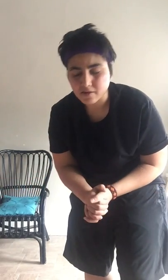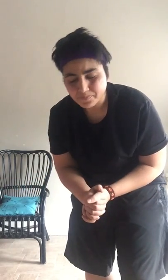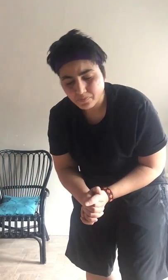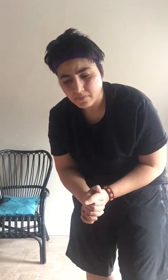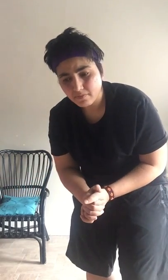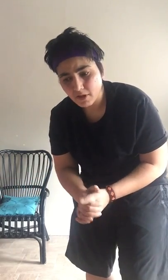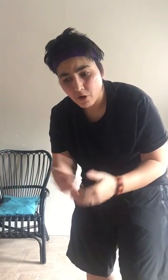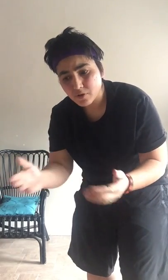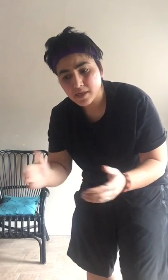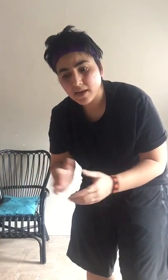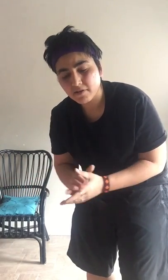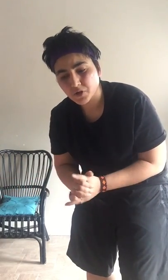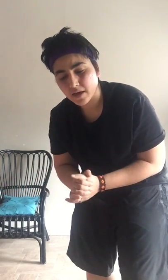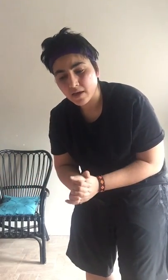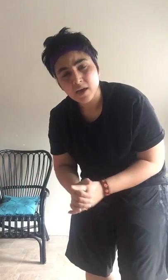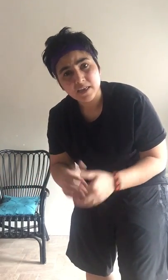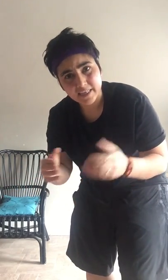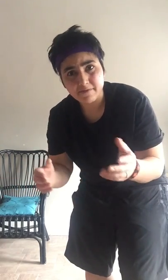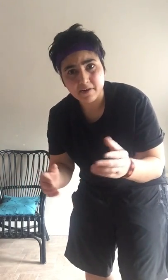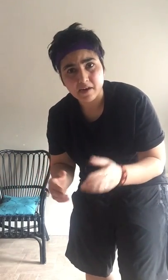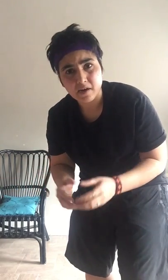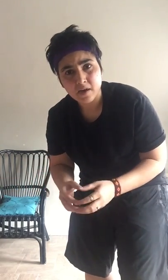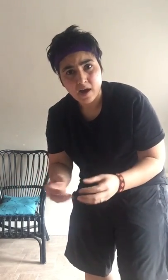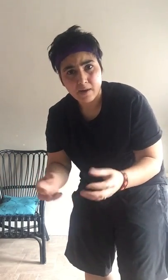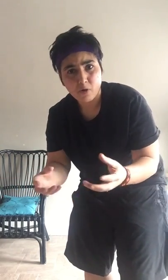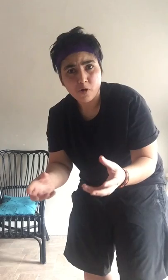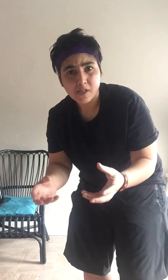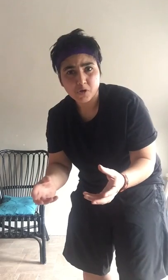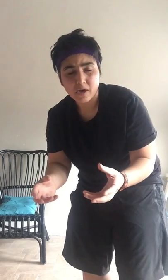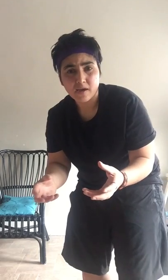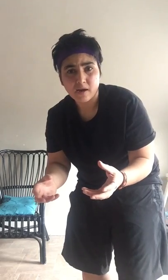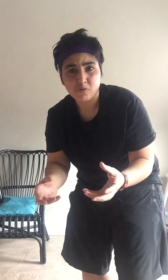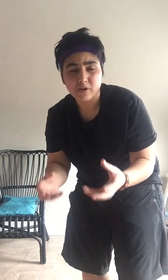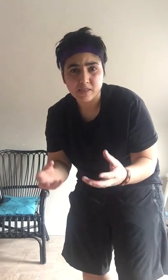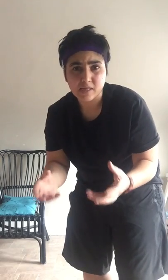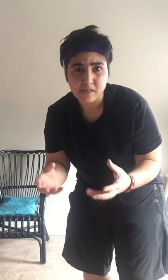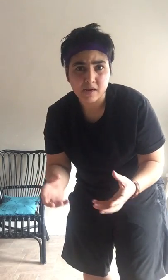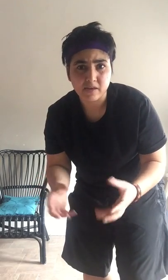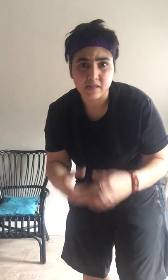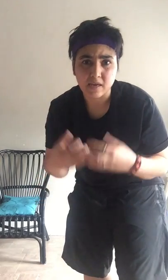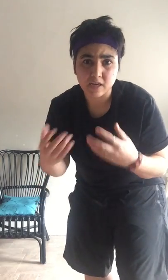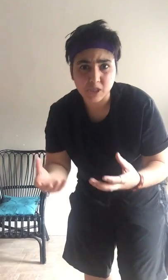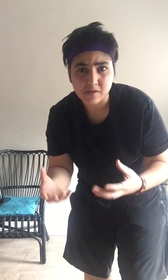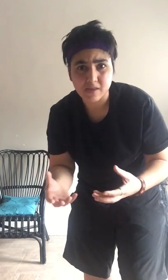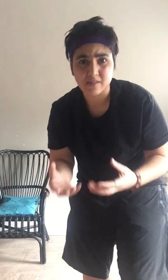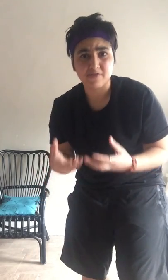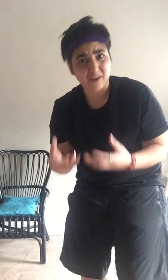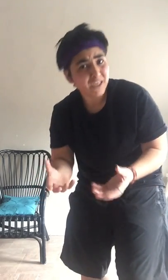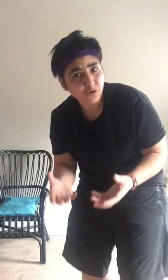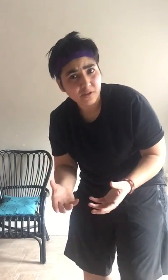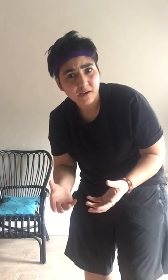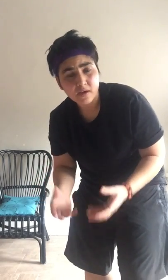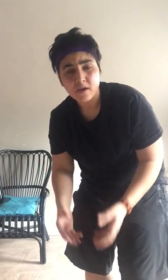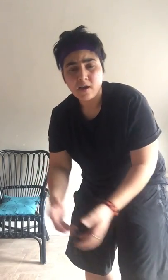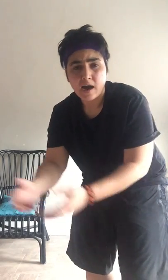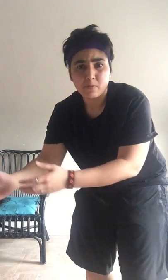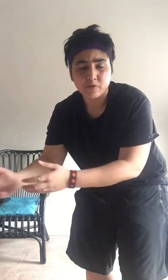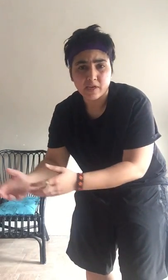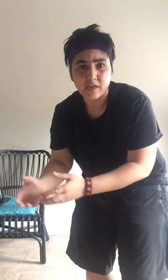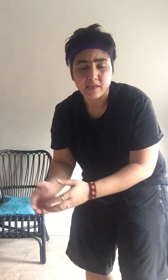इसमाल करते हैं इतनी फ्राइड होती है आप लोग देखने